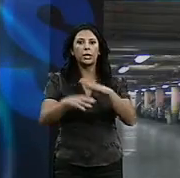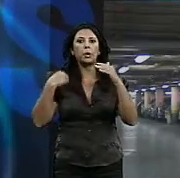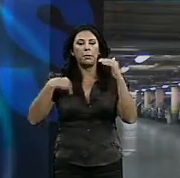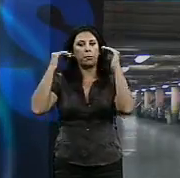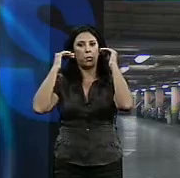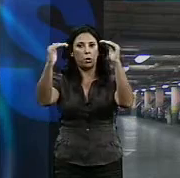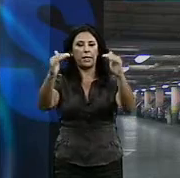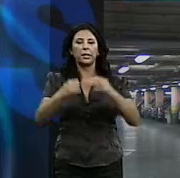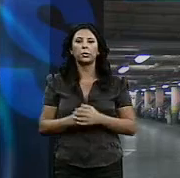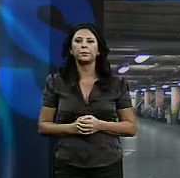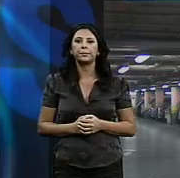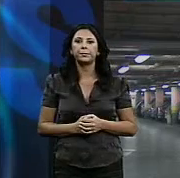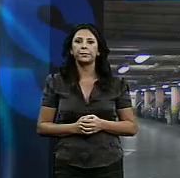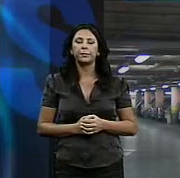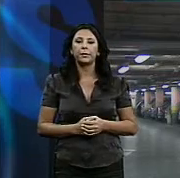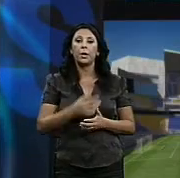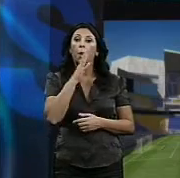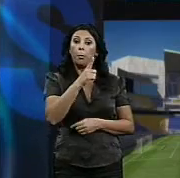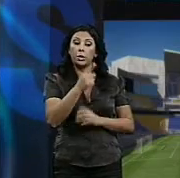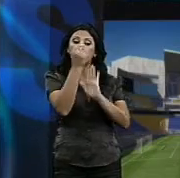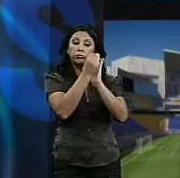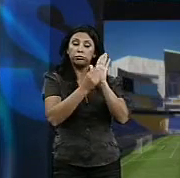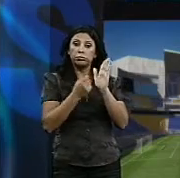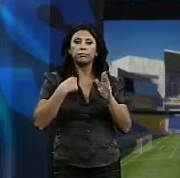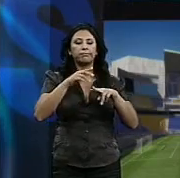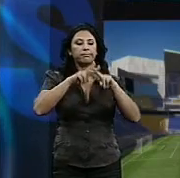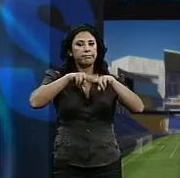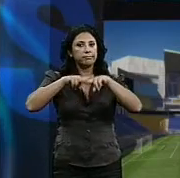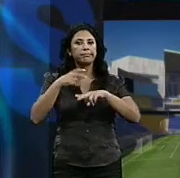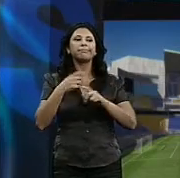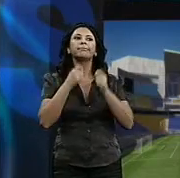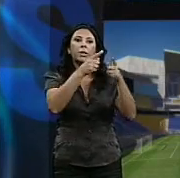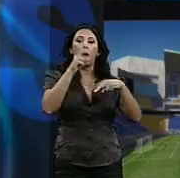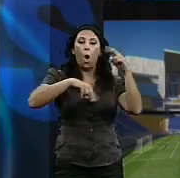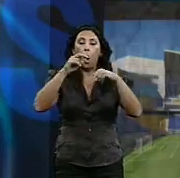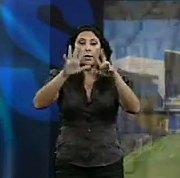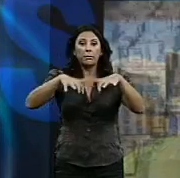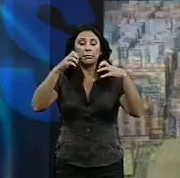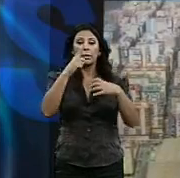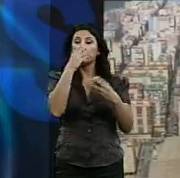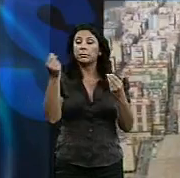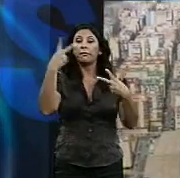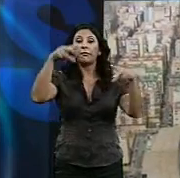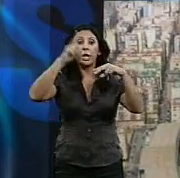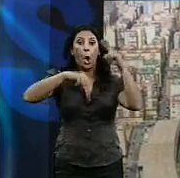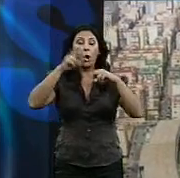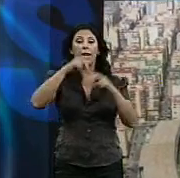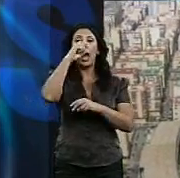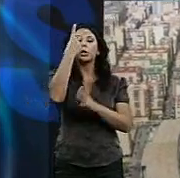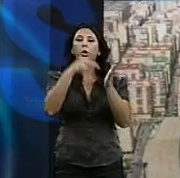nuevo graderío. Así, una vez concluida la tribuna, cuyas previsiones apuntan a finales de 2011, el Estadio Carranza dispondrá de